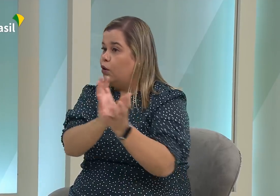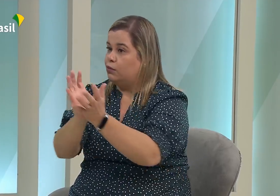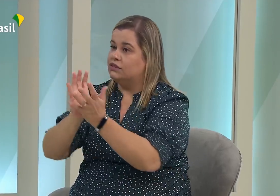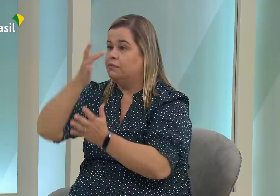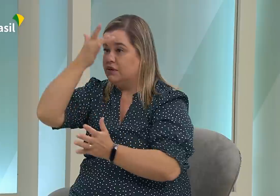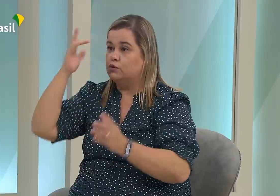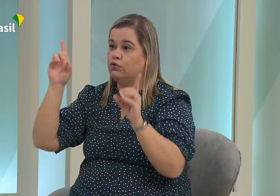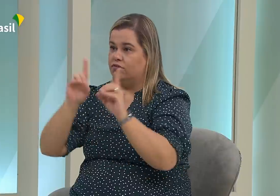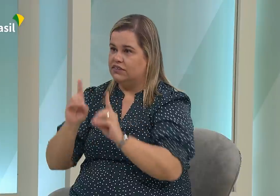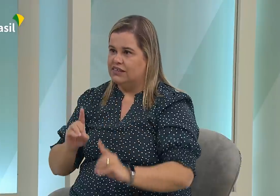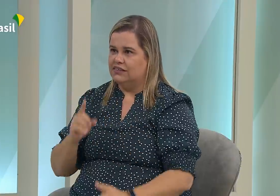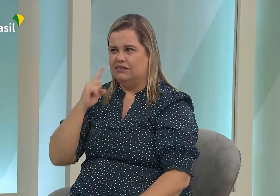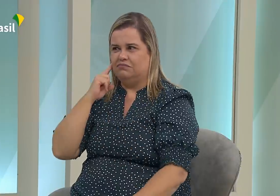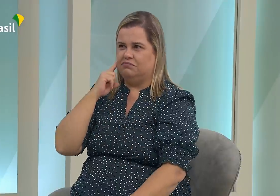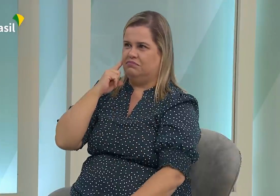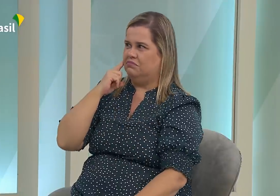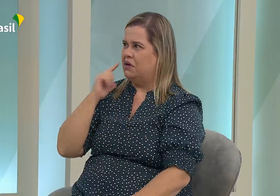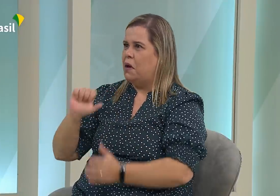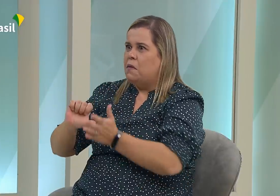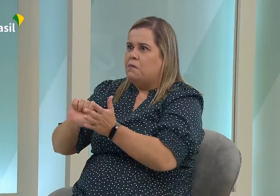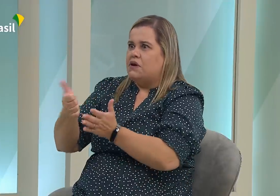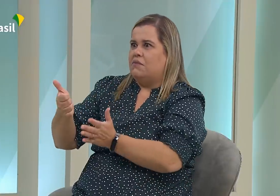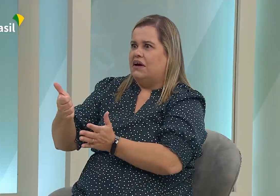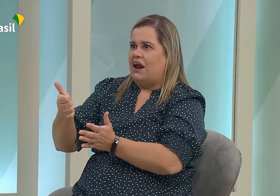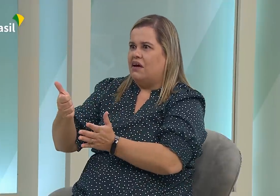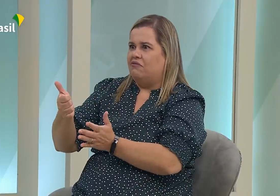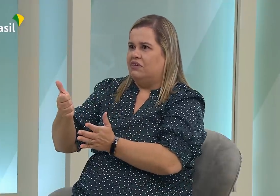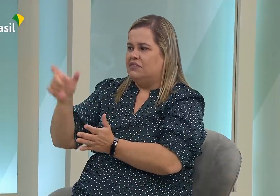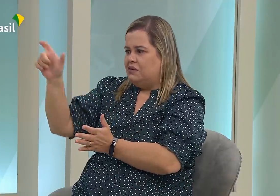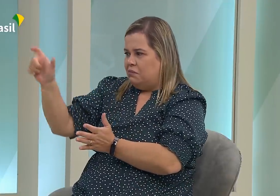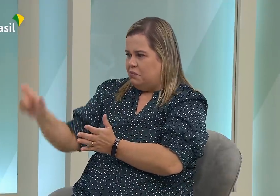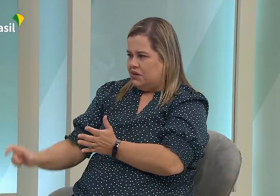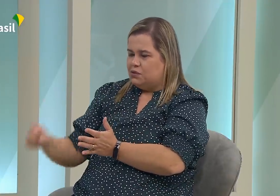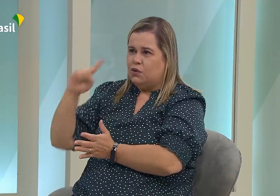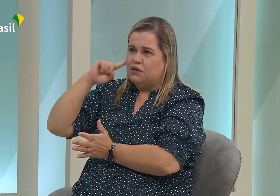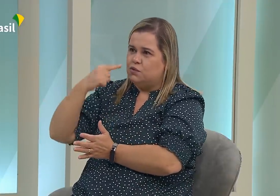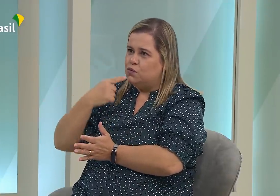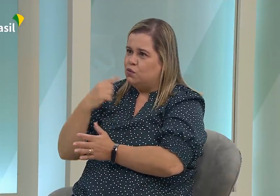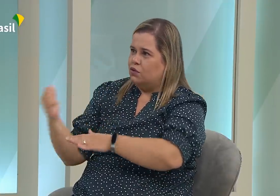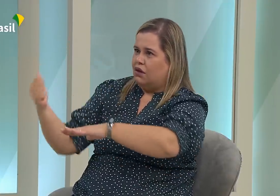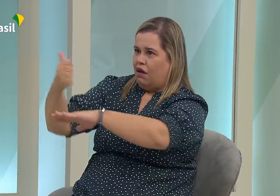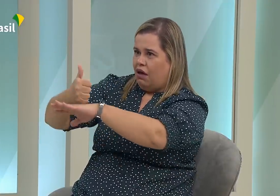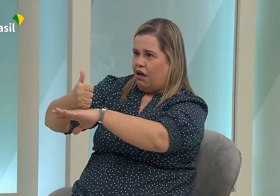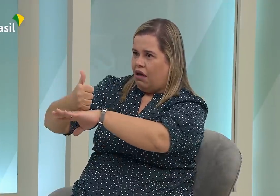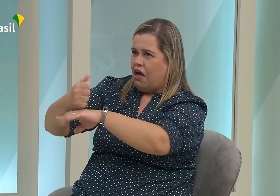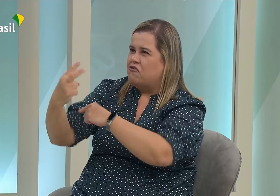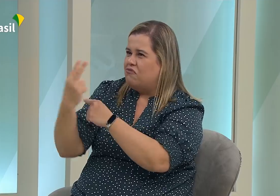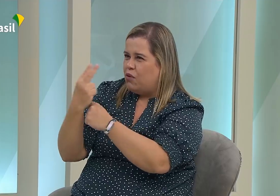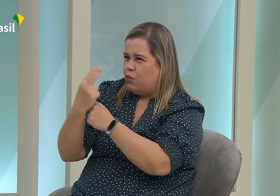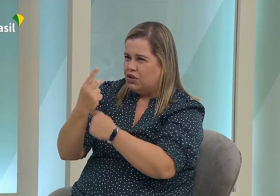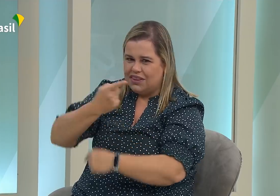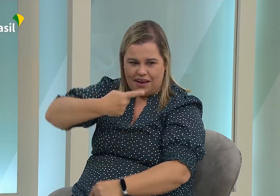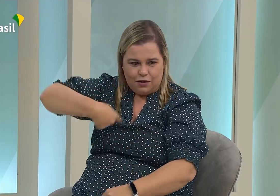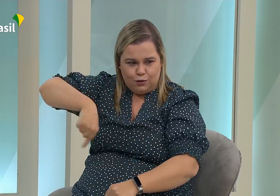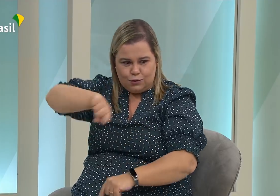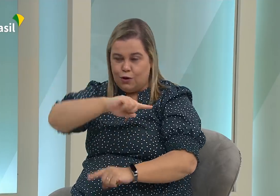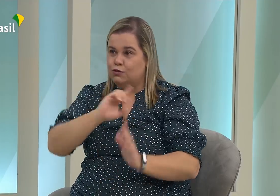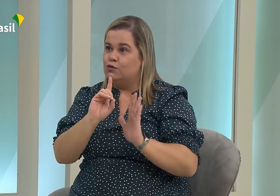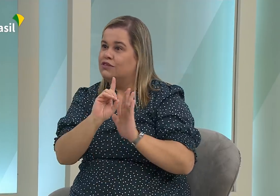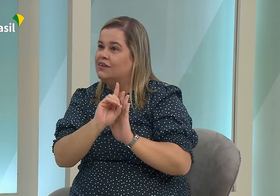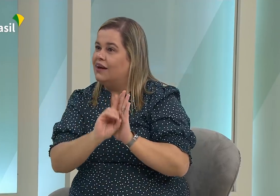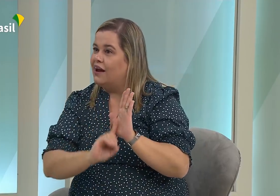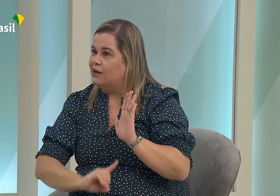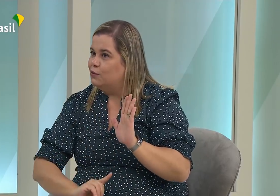Já em relação ao impacto negativo, muitas pessoas olhavam para mim e falavam, uma pessoa surda, como